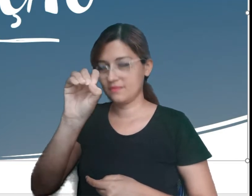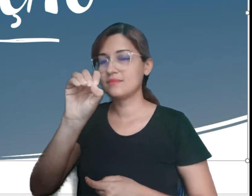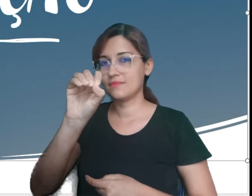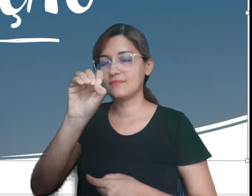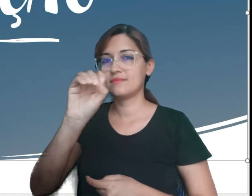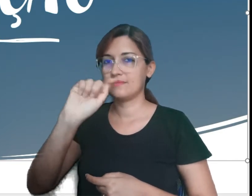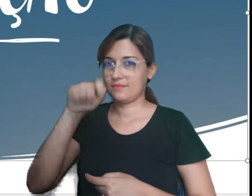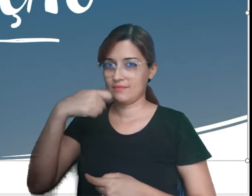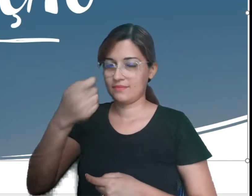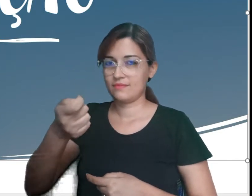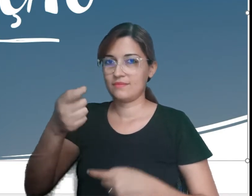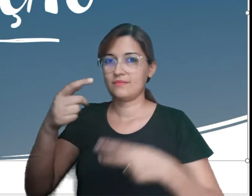Esse é o sinal.